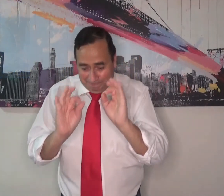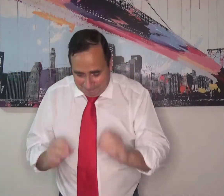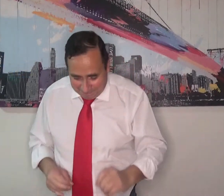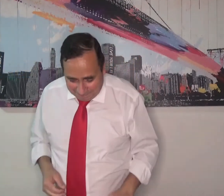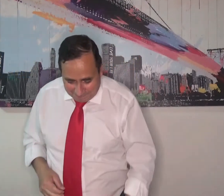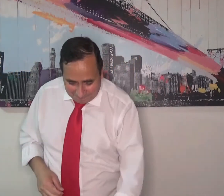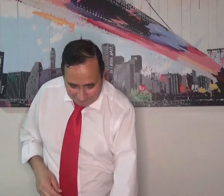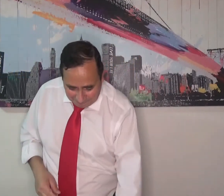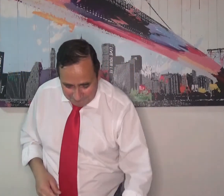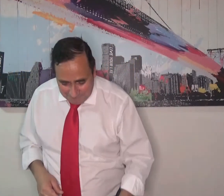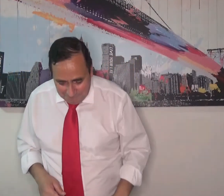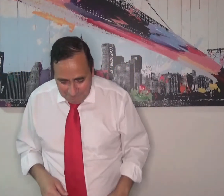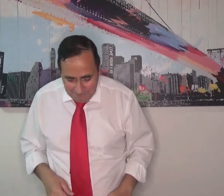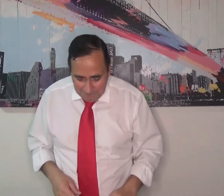Tienes que estar muy atento a esta guerra.